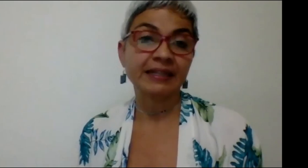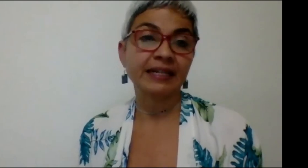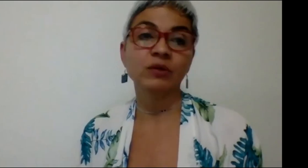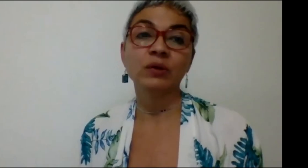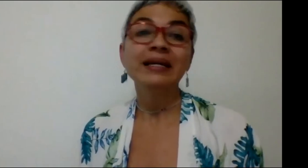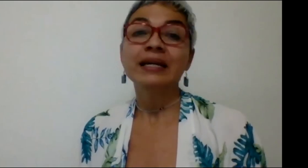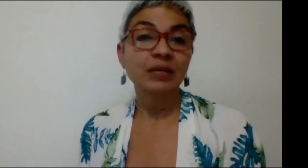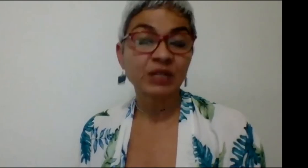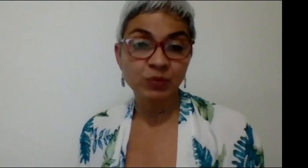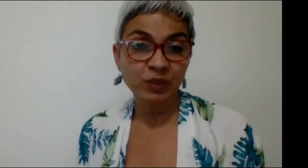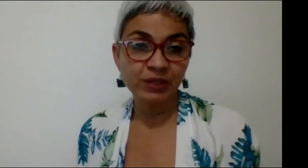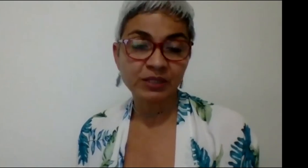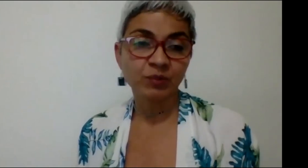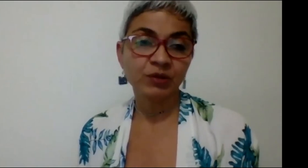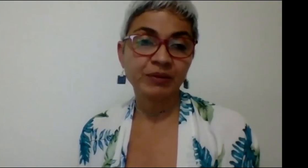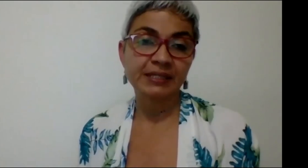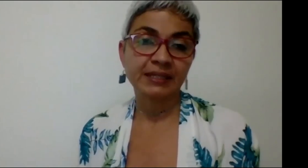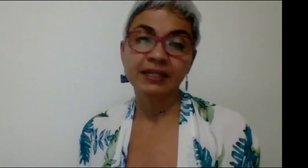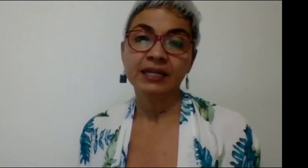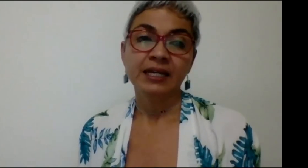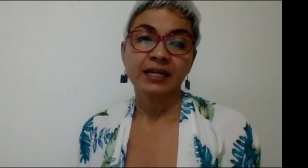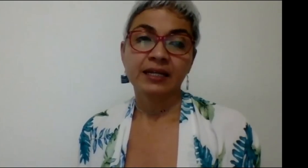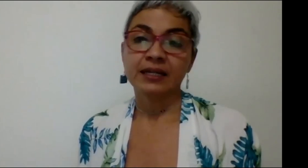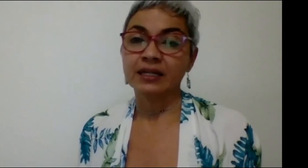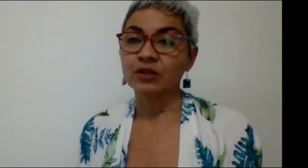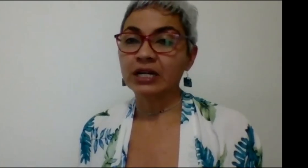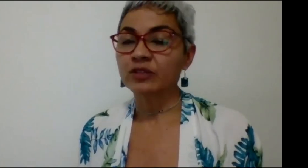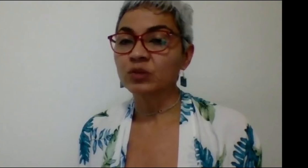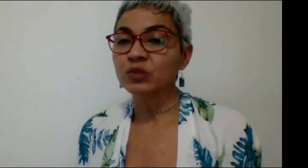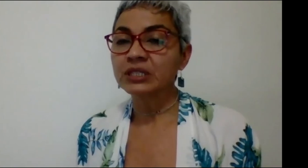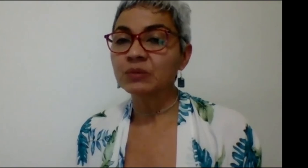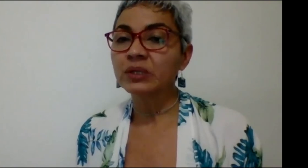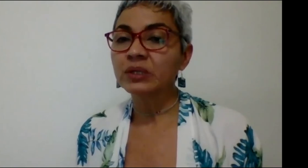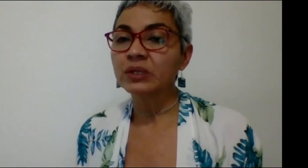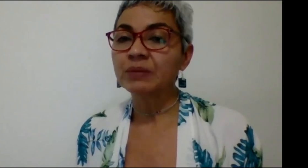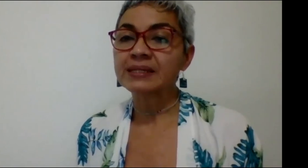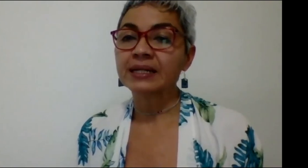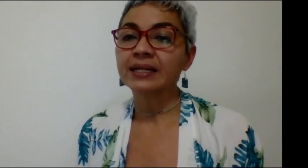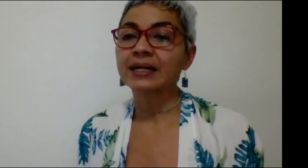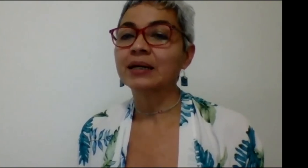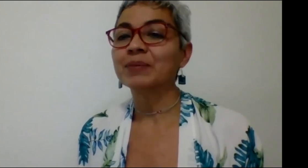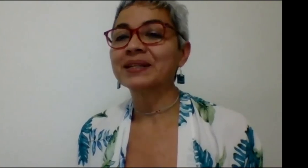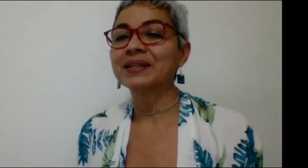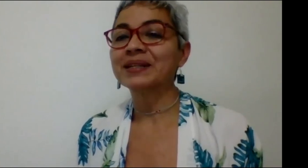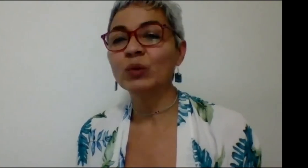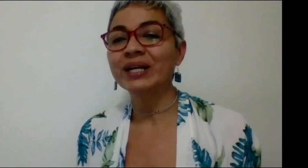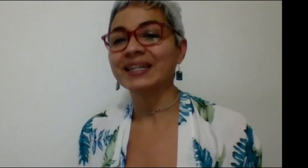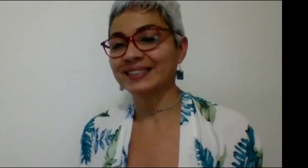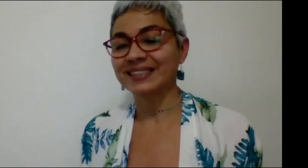andando. Qué más podemos hacer como universidad. Yo le agradezco muchísimo el mensaje a Marta Isabel Muelas,